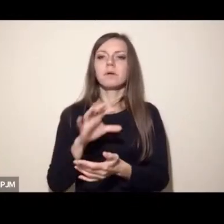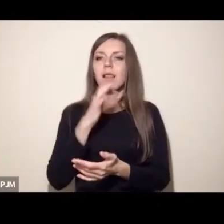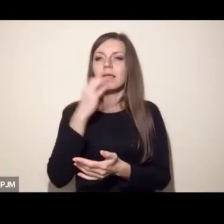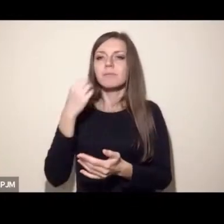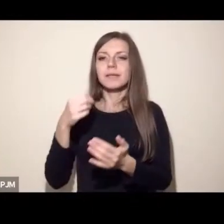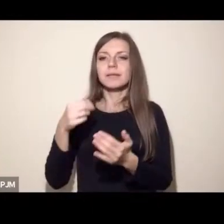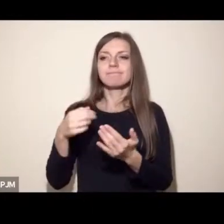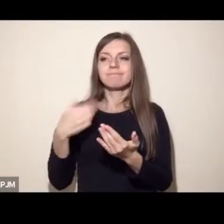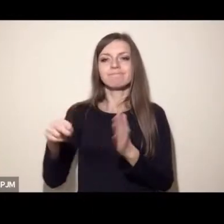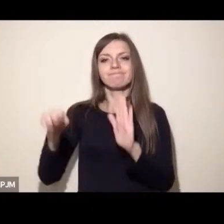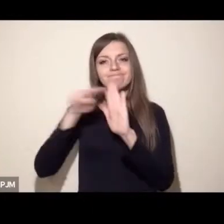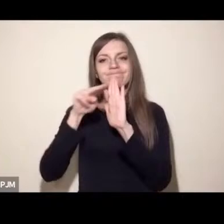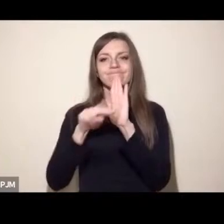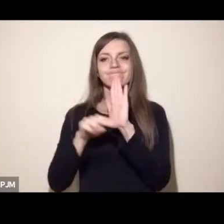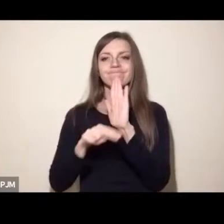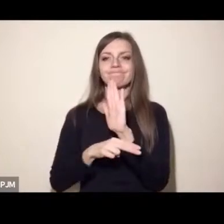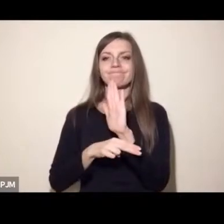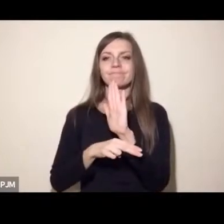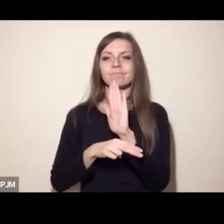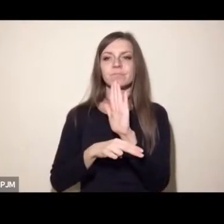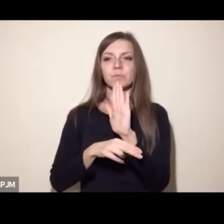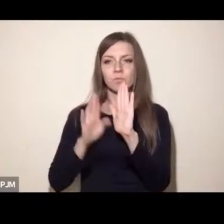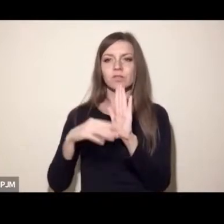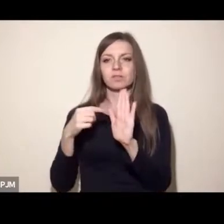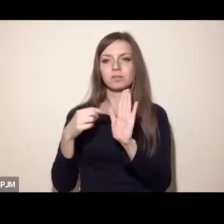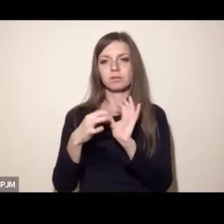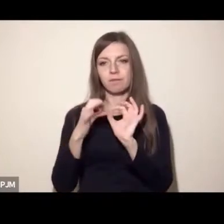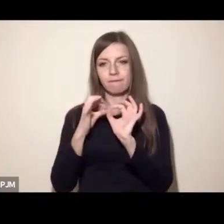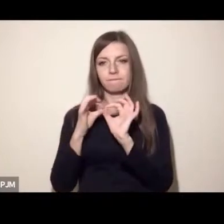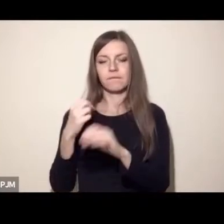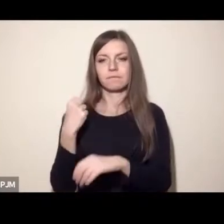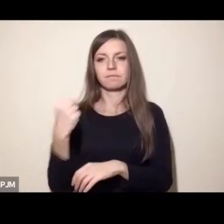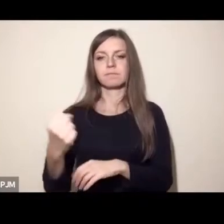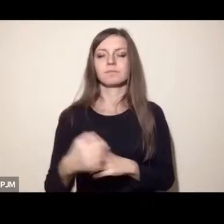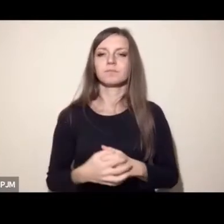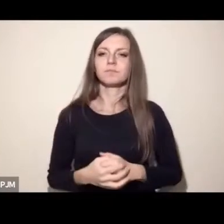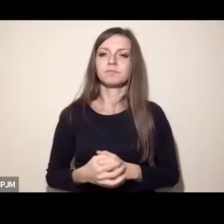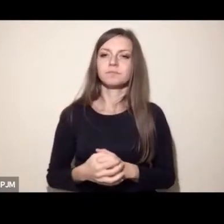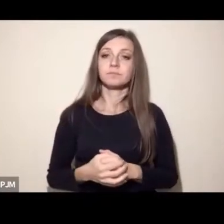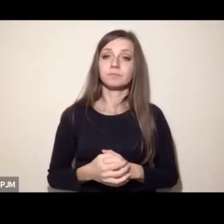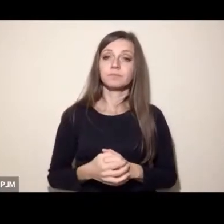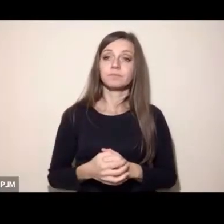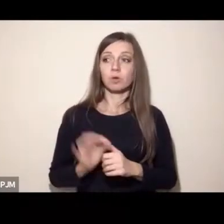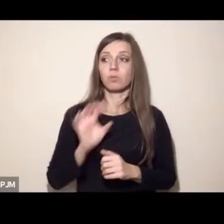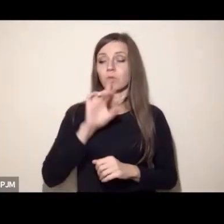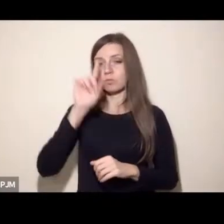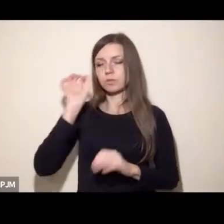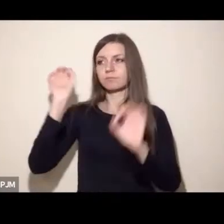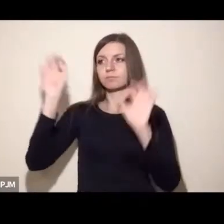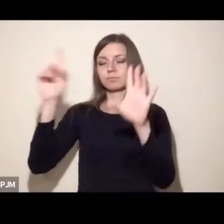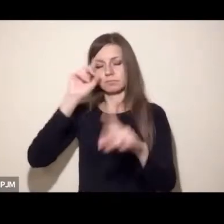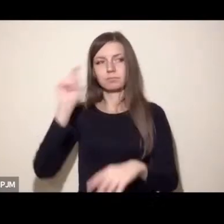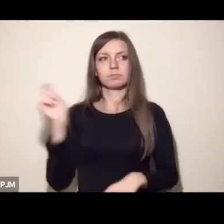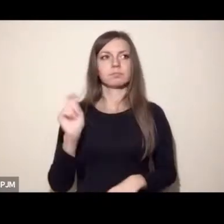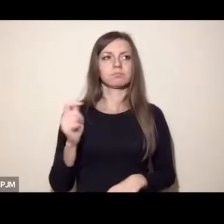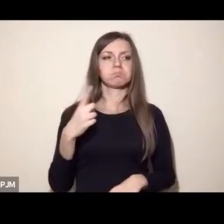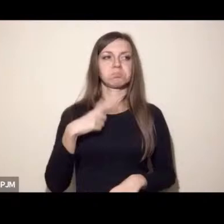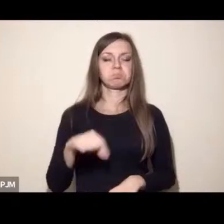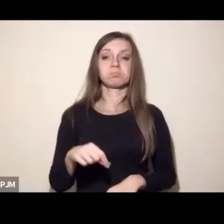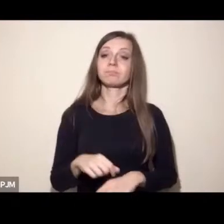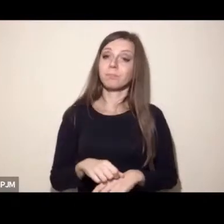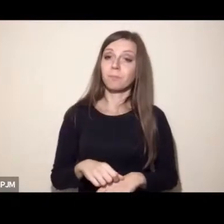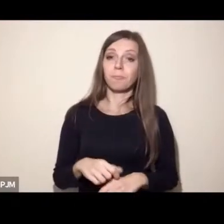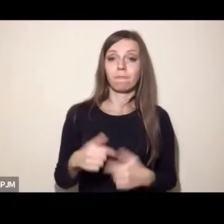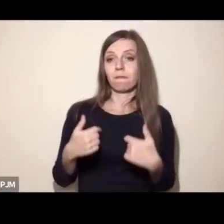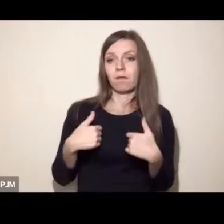przez pewien czas i proces zasiany w głowach ludzi. I wydaje mi się, że to jest bardzo istotne. Ja osobiście nie miałbym